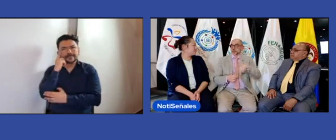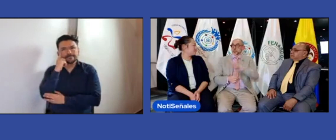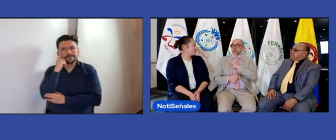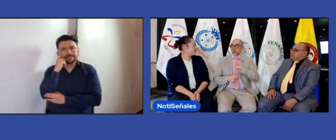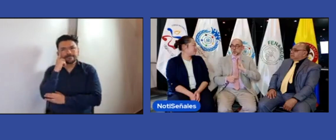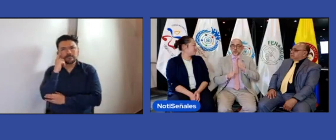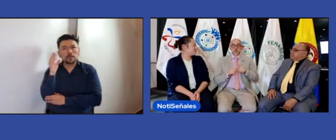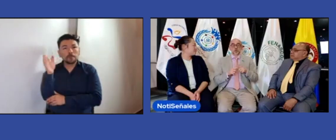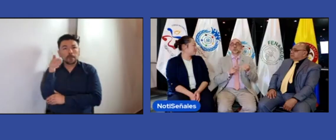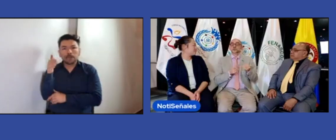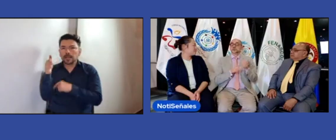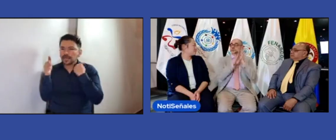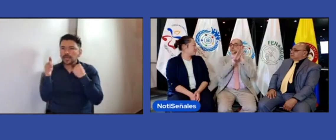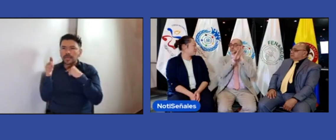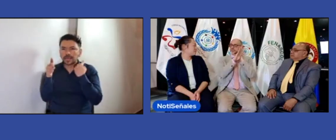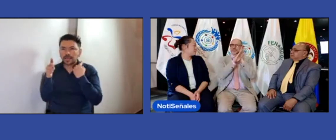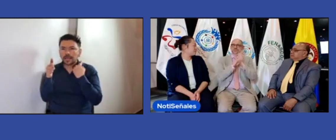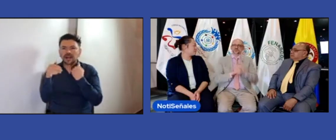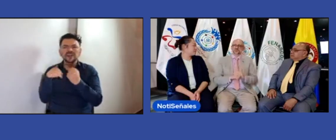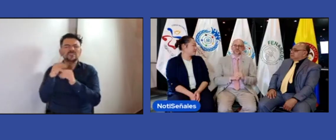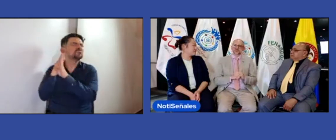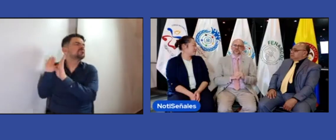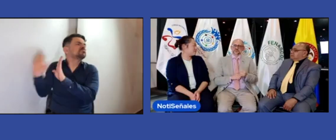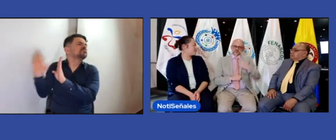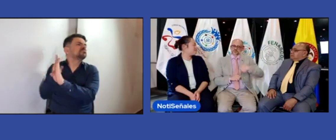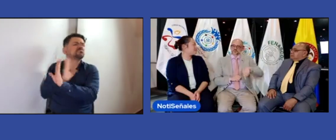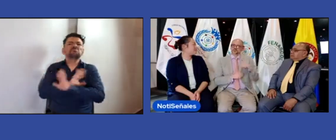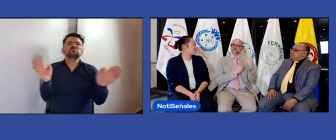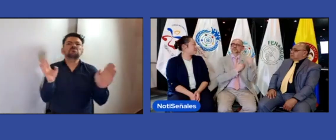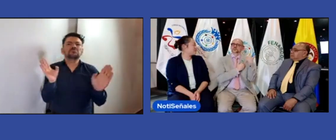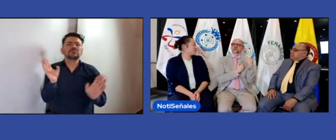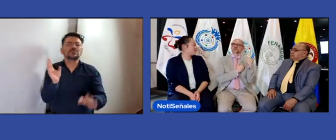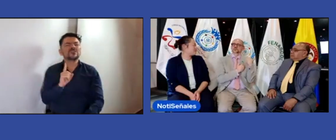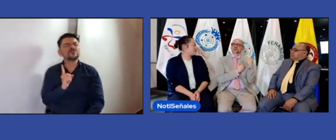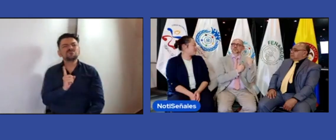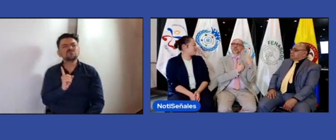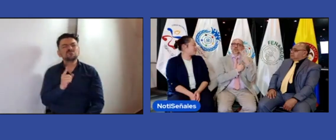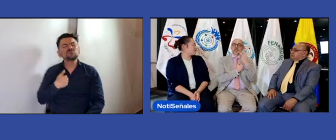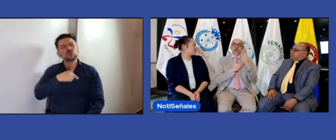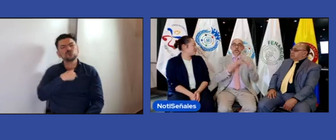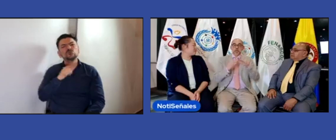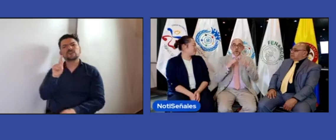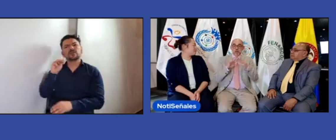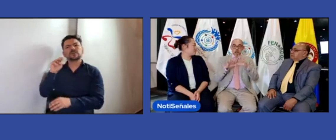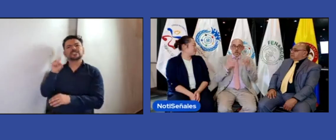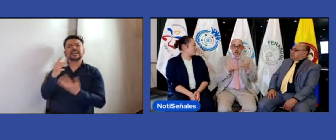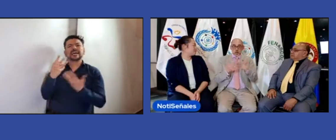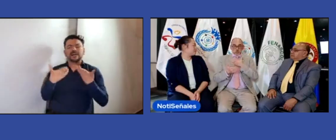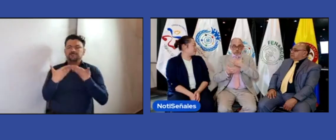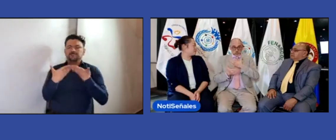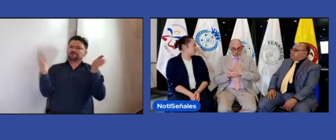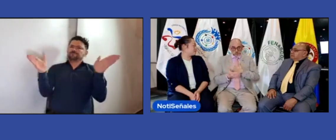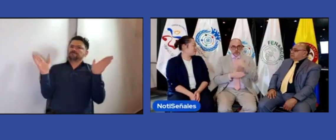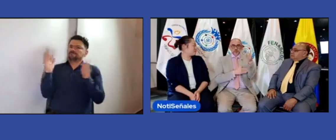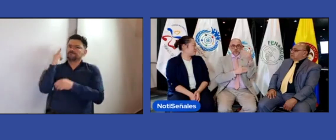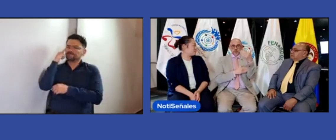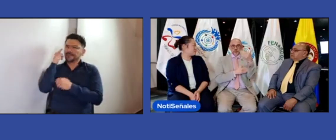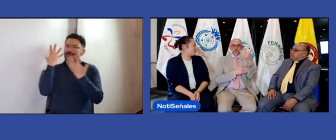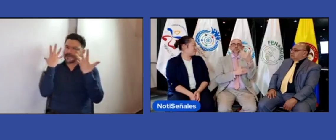vendríamos para el cuarto y la Junta pues no no es que esté haciendo ojos ciegos a esta